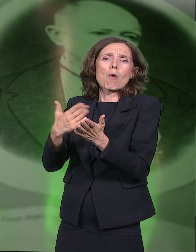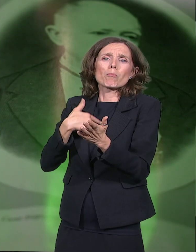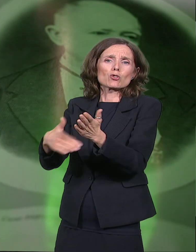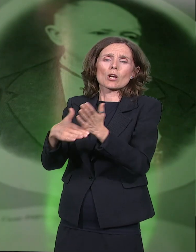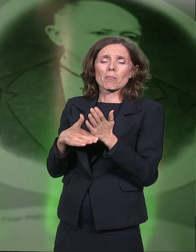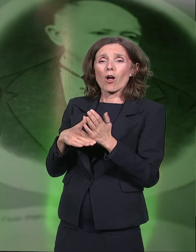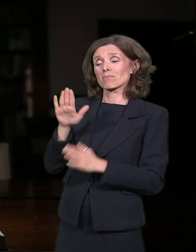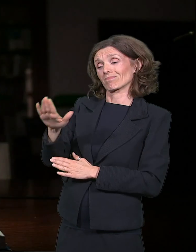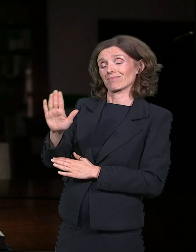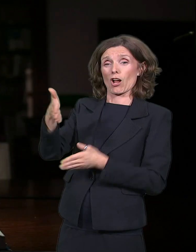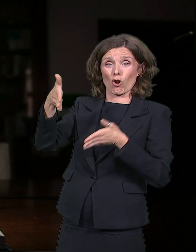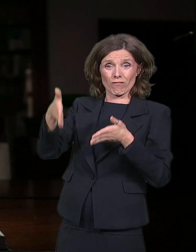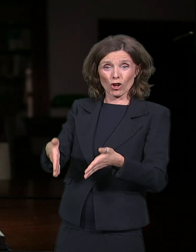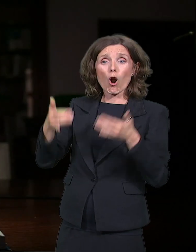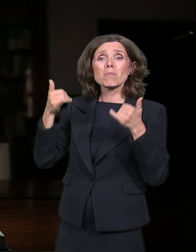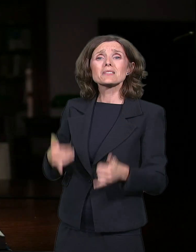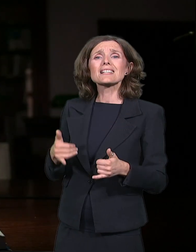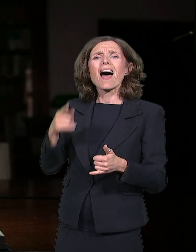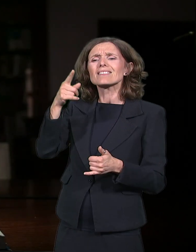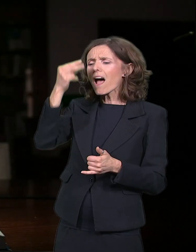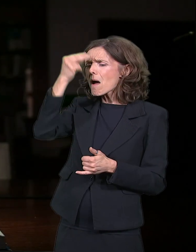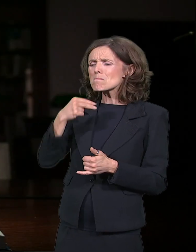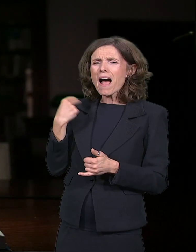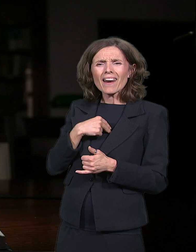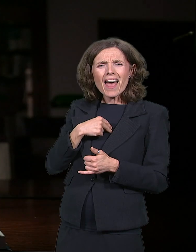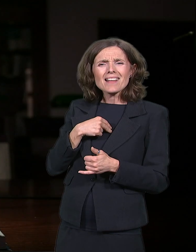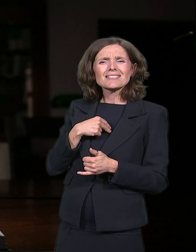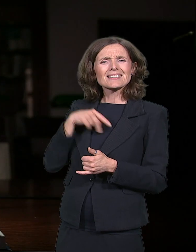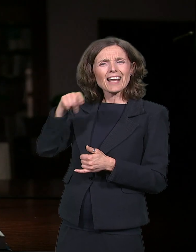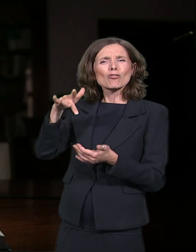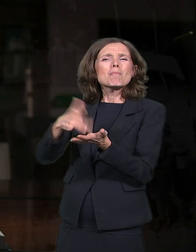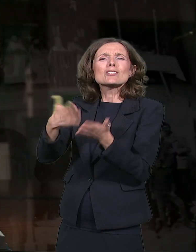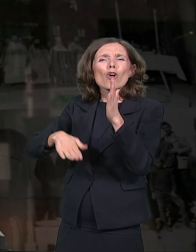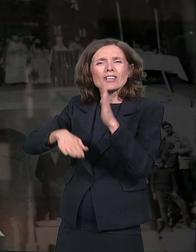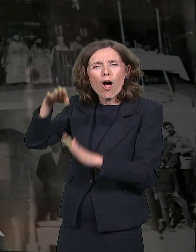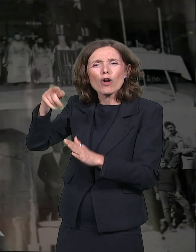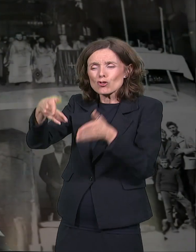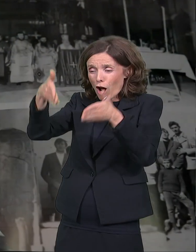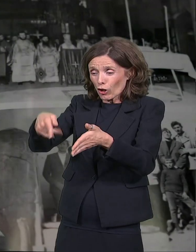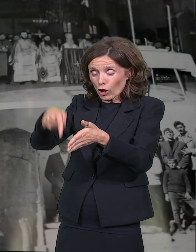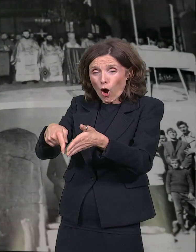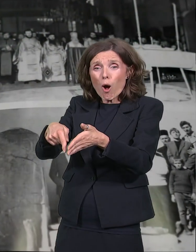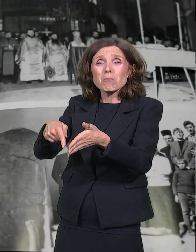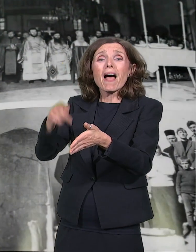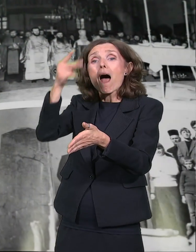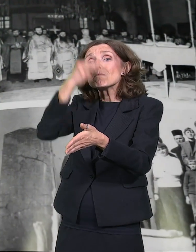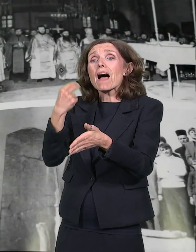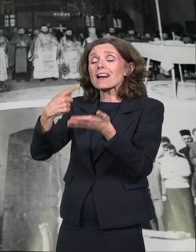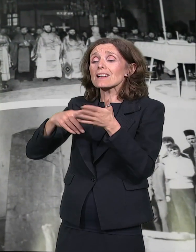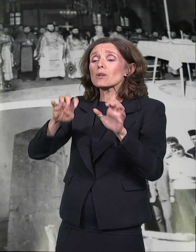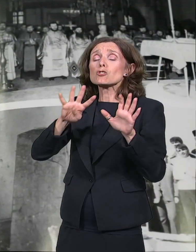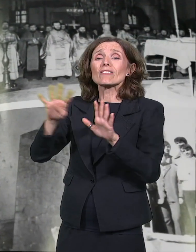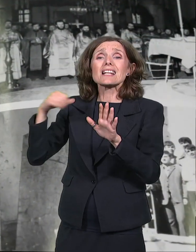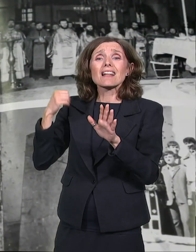Čikasimin grobi je zatrpan ruševina manastira u kome je odrastao, a koji je miniran 1999. u